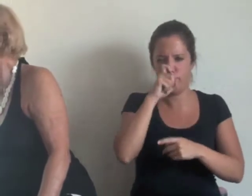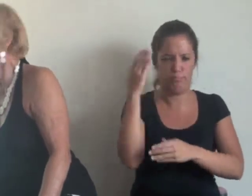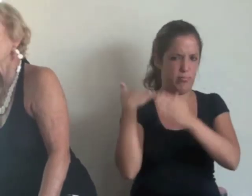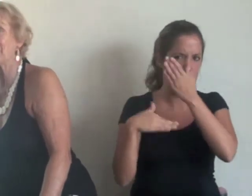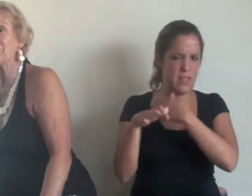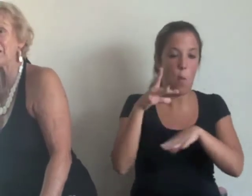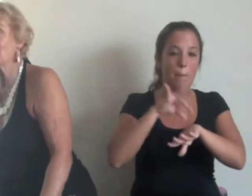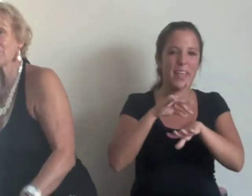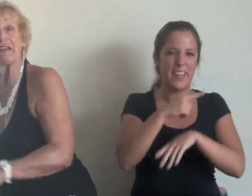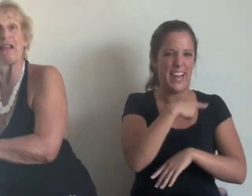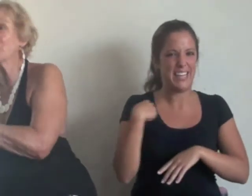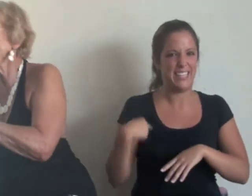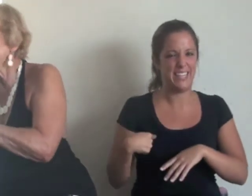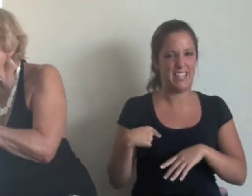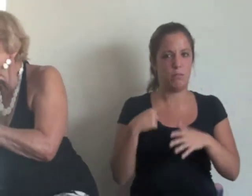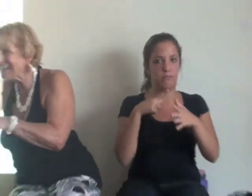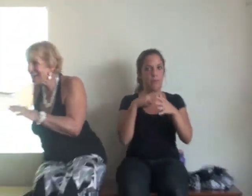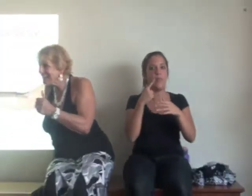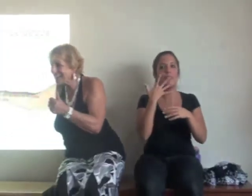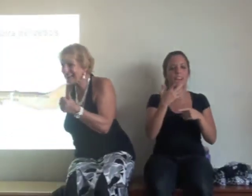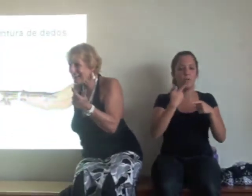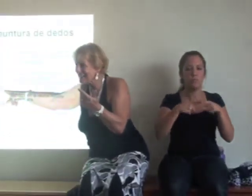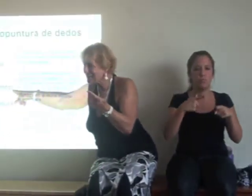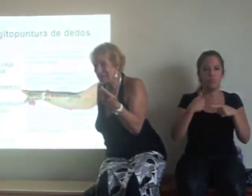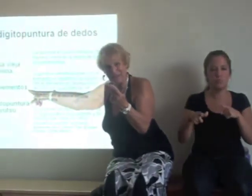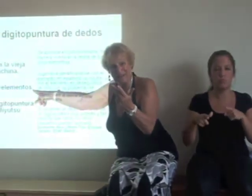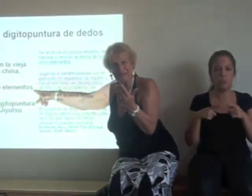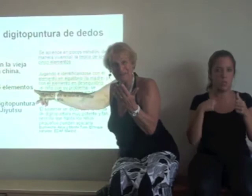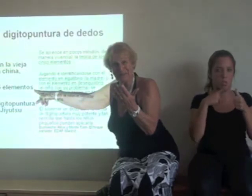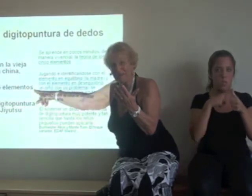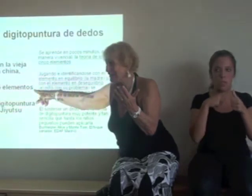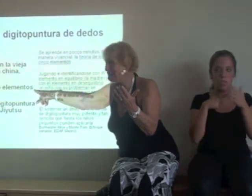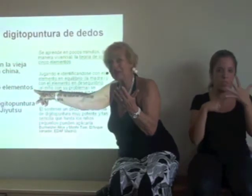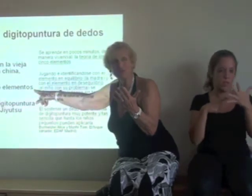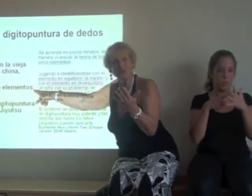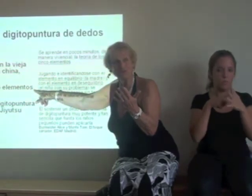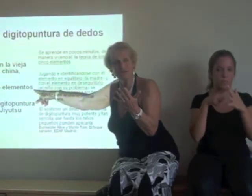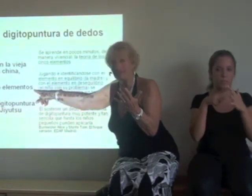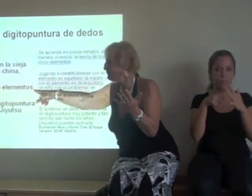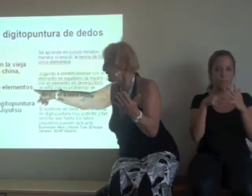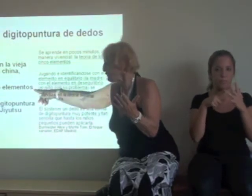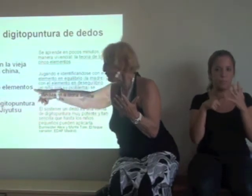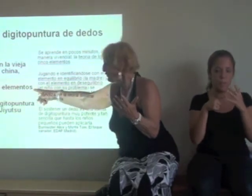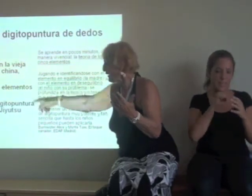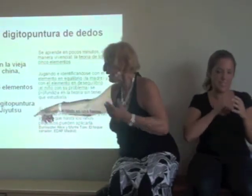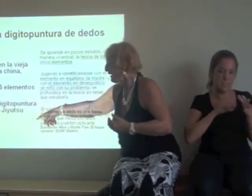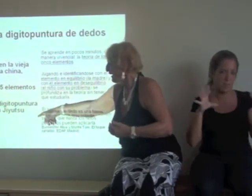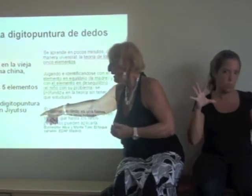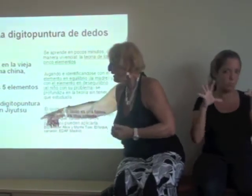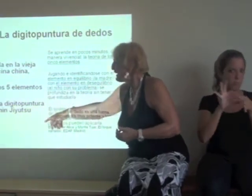los cinco elementos, que ya lo saben, que son esos cinco elementos con sus sentimientos. Y